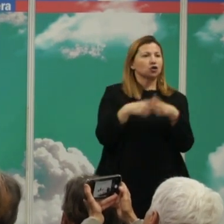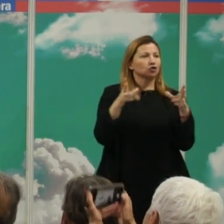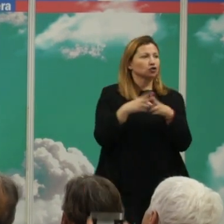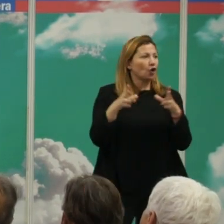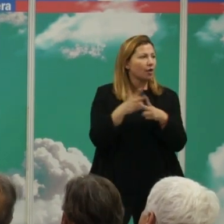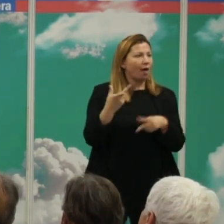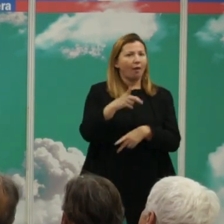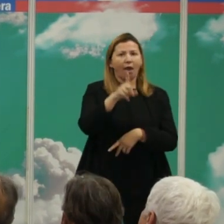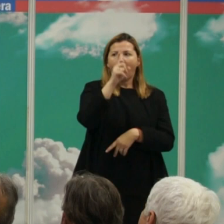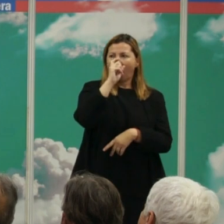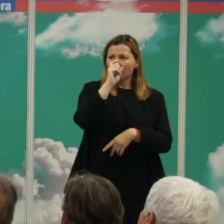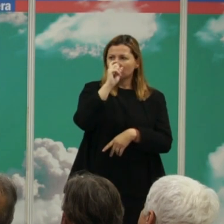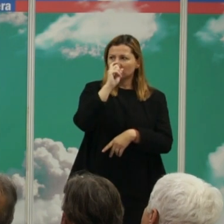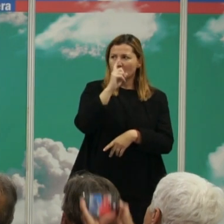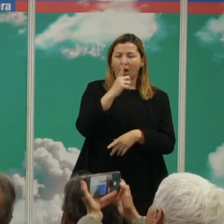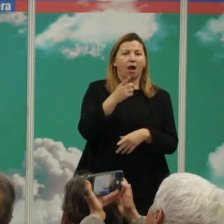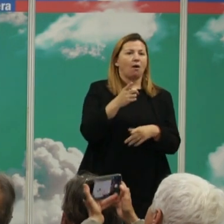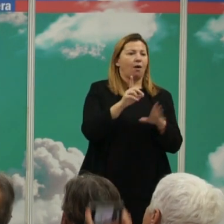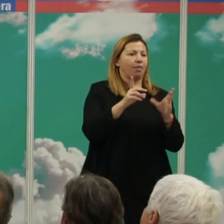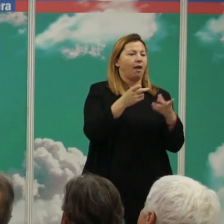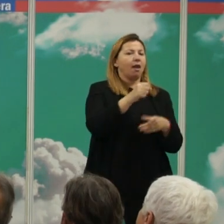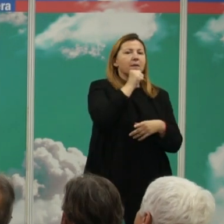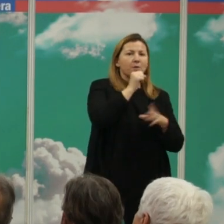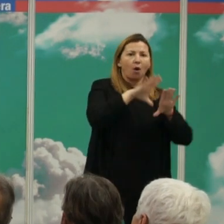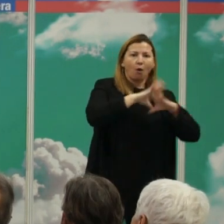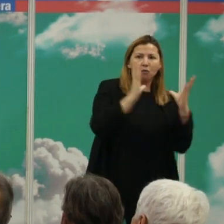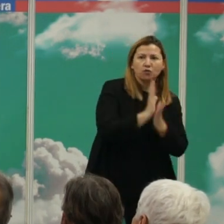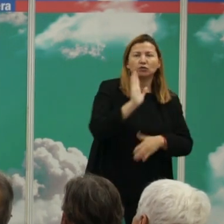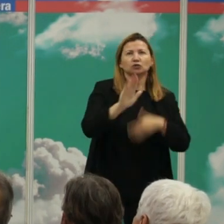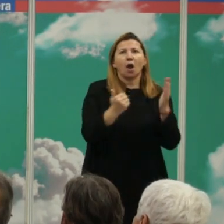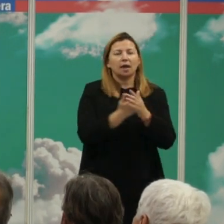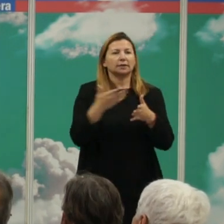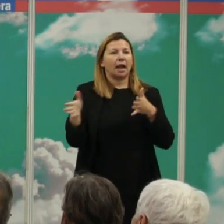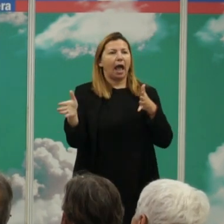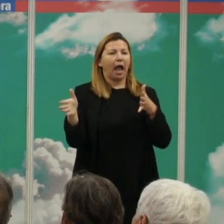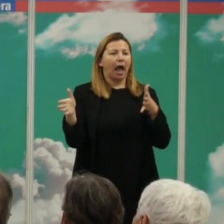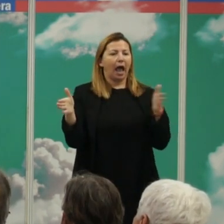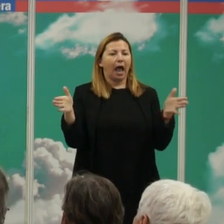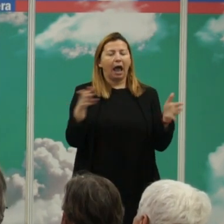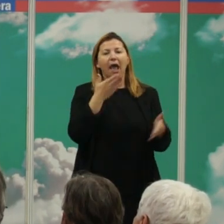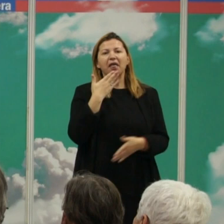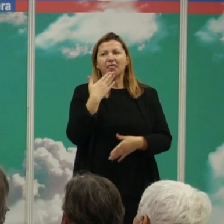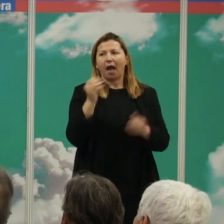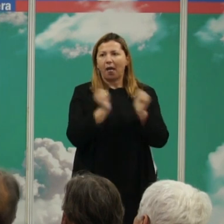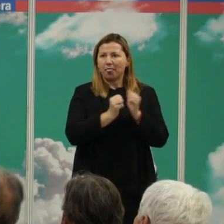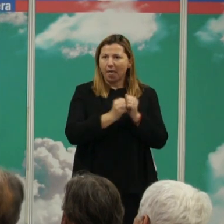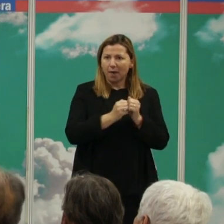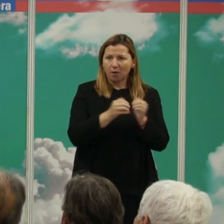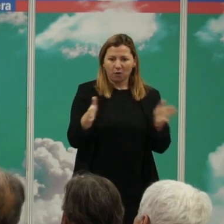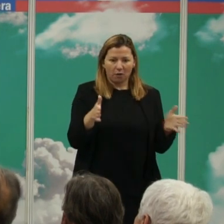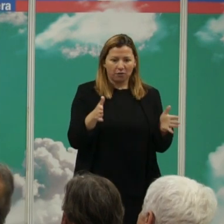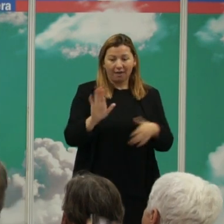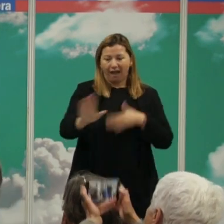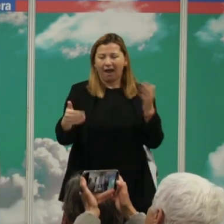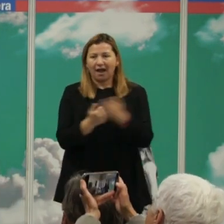el viejo mundo hasta la edad de bronce como en el nuevo mundo que es el periodo arcaico que casi aglutina todo